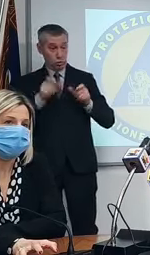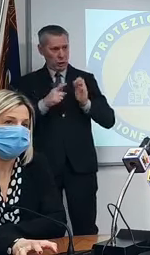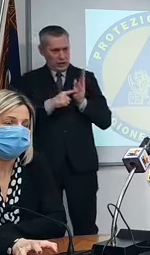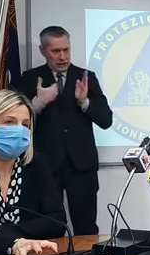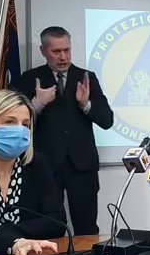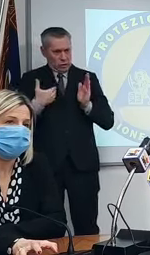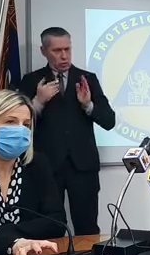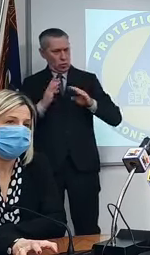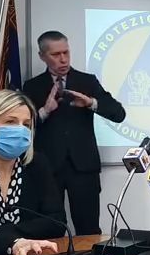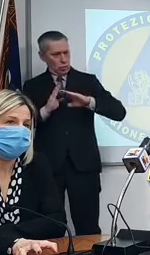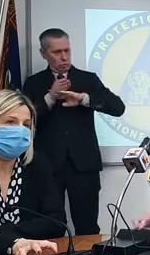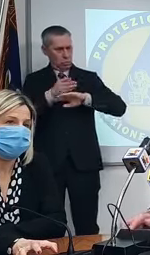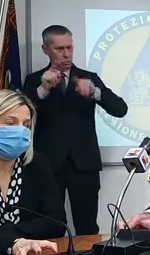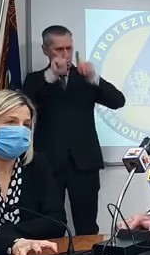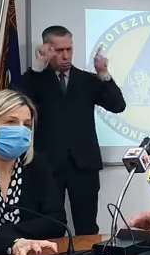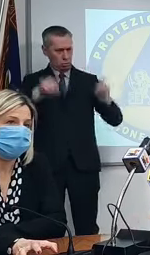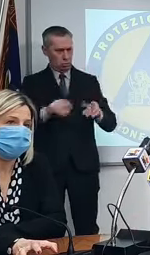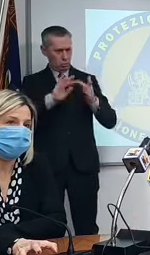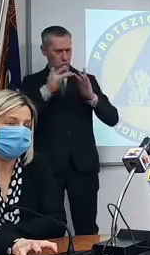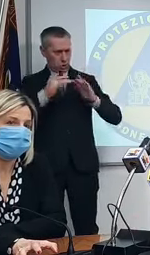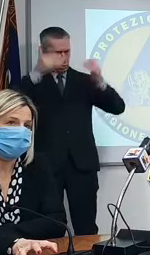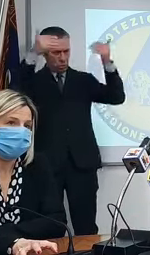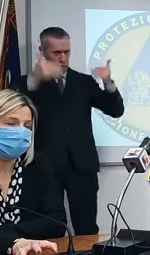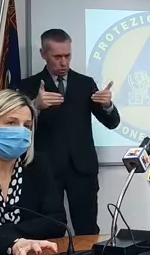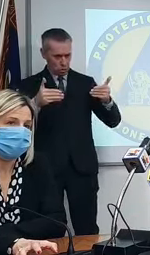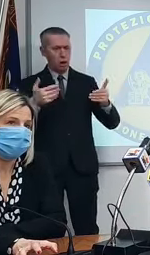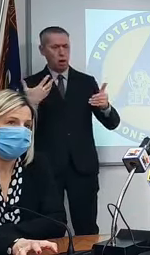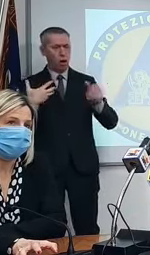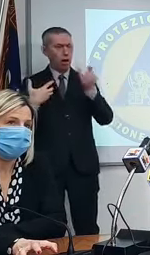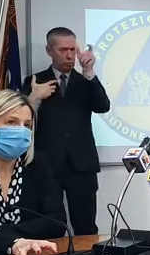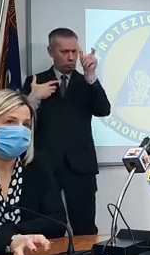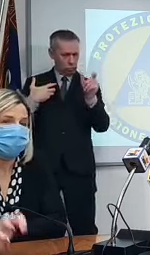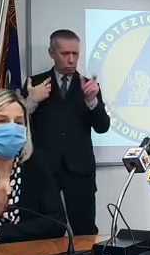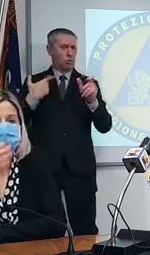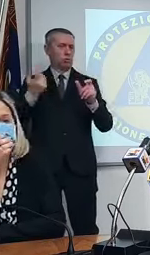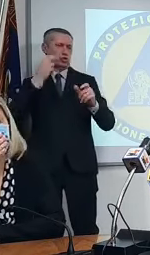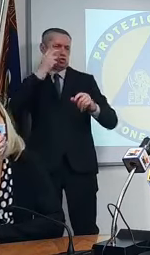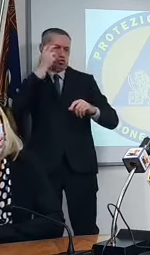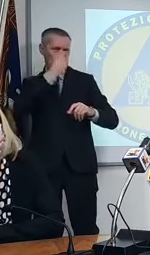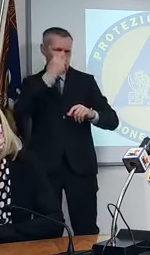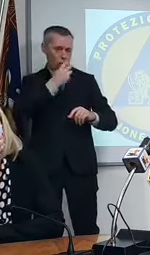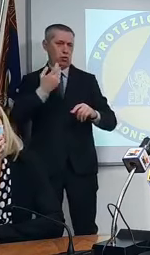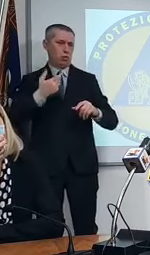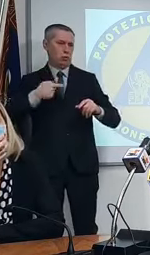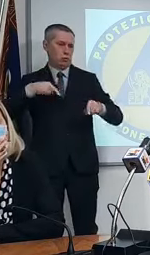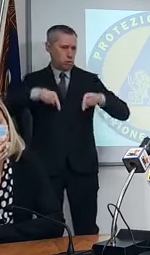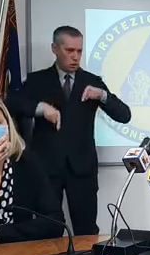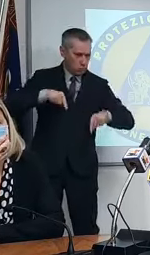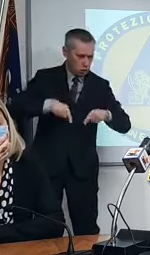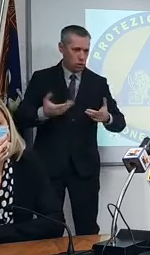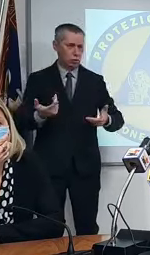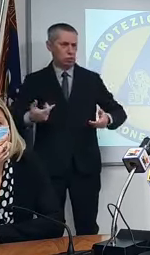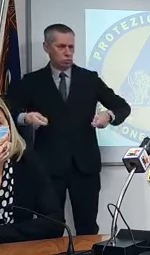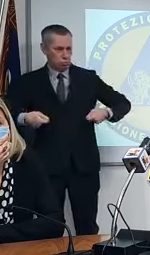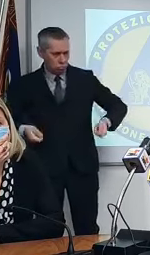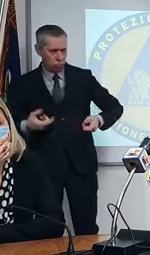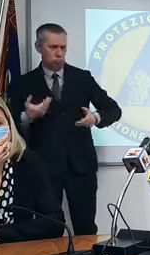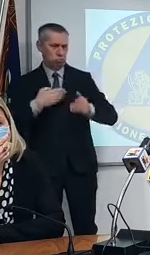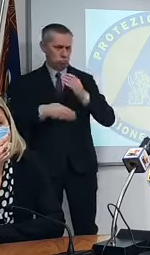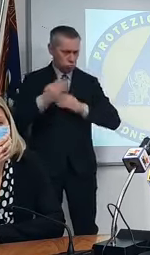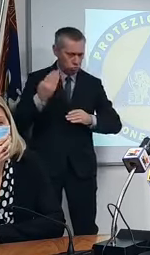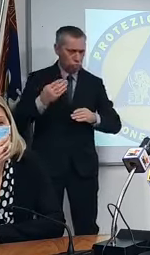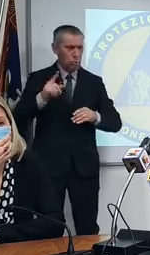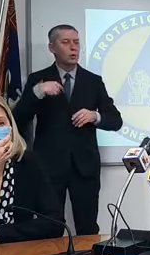si ritrovano in questo elenco quindi vedono di essere inserite il cieco il paraplegico eccetera poi però il codice